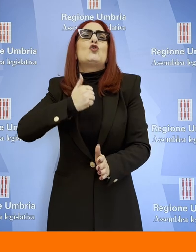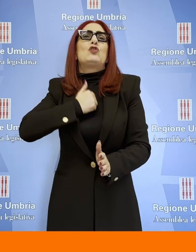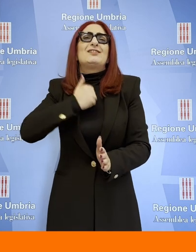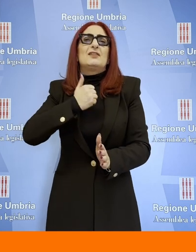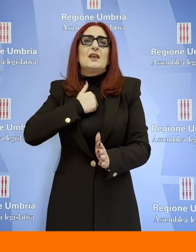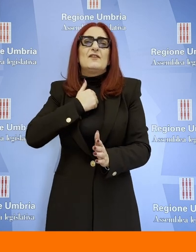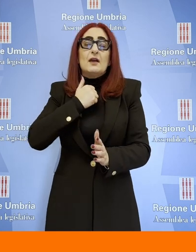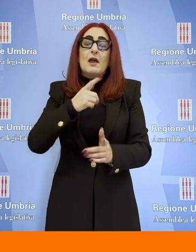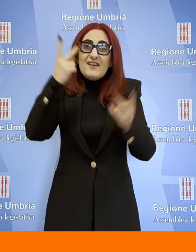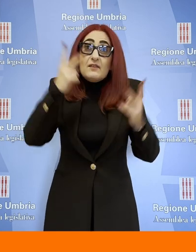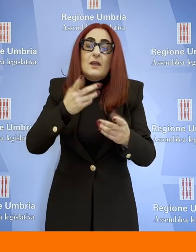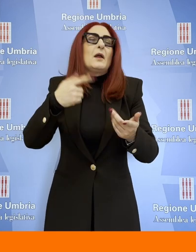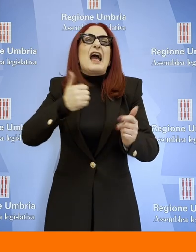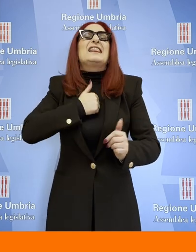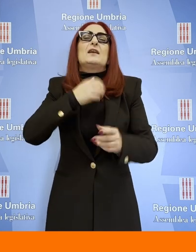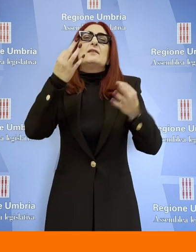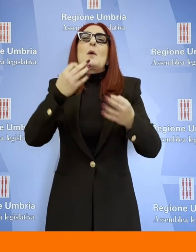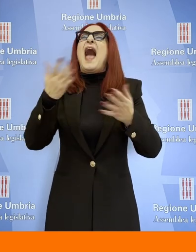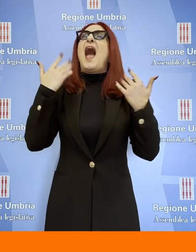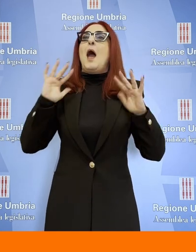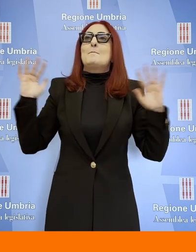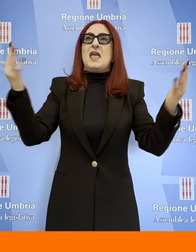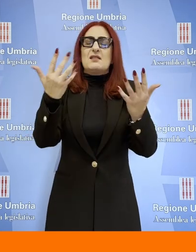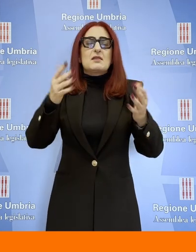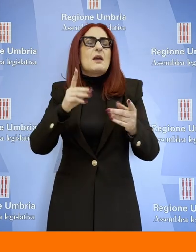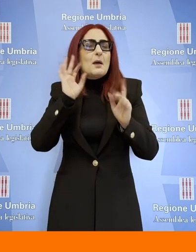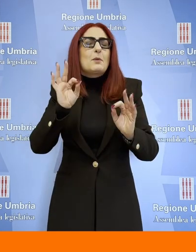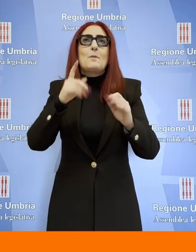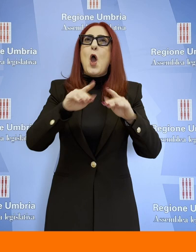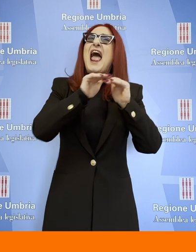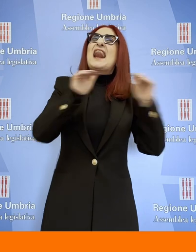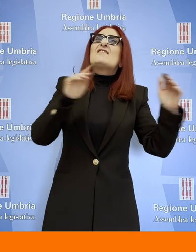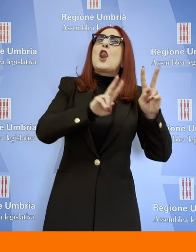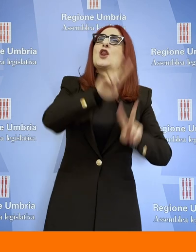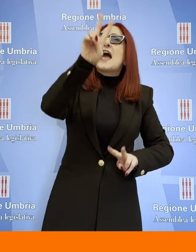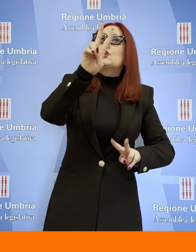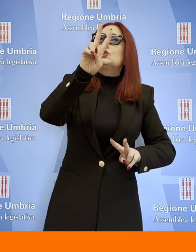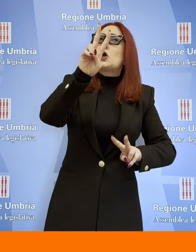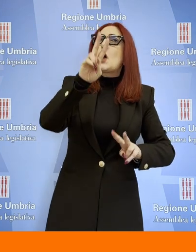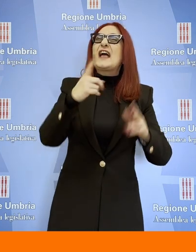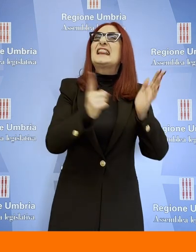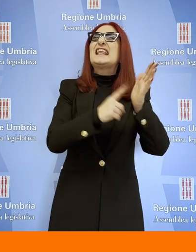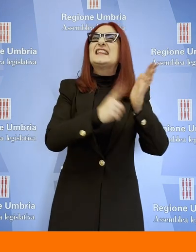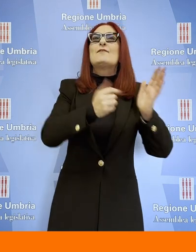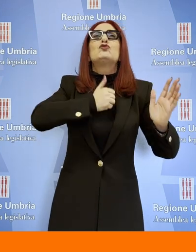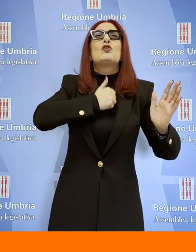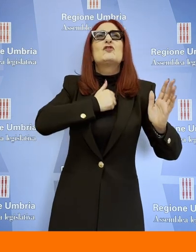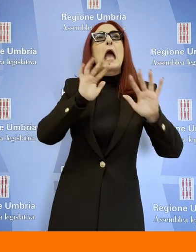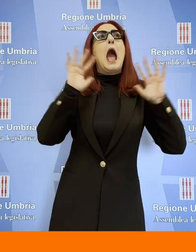livello nazionale un diritto soggettivo all'ambiente è ancora fatica a essere riconosciuto e